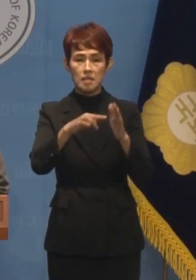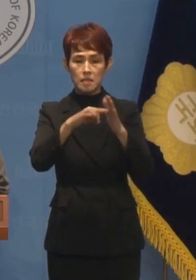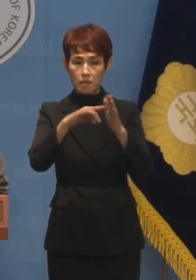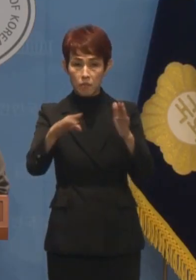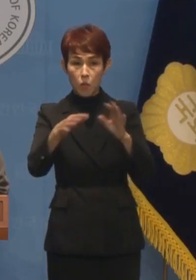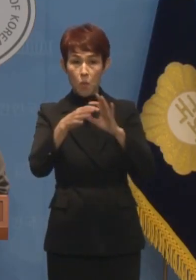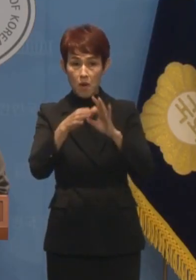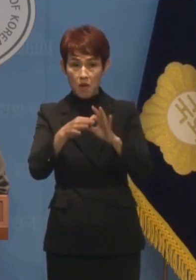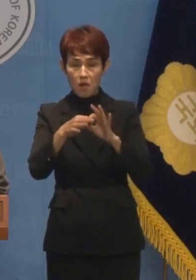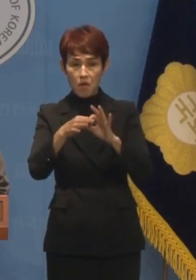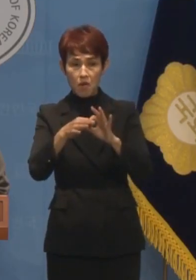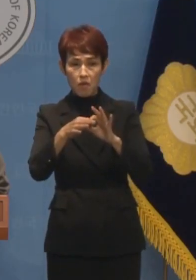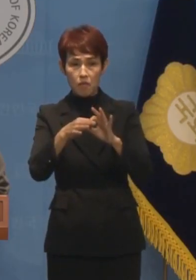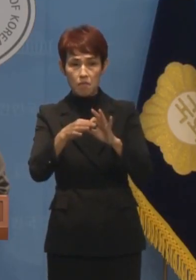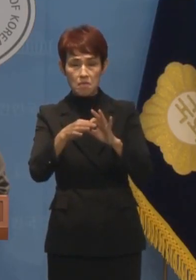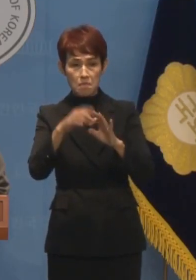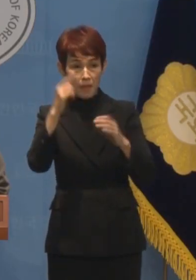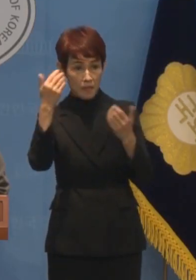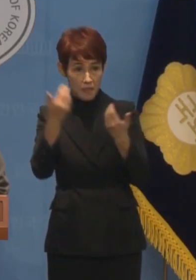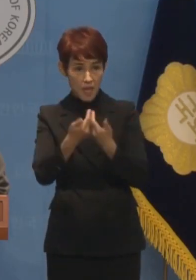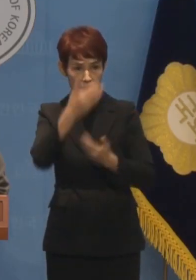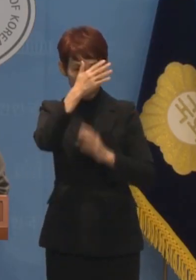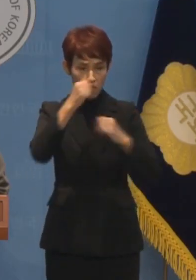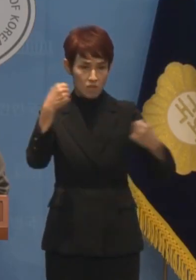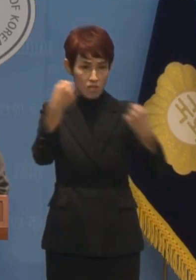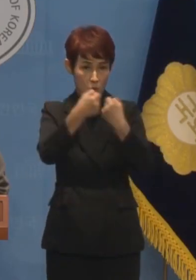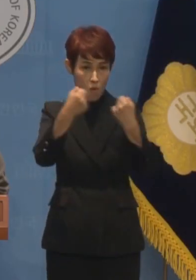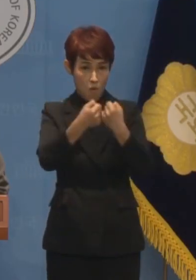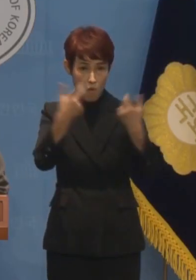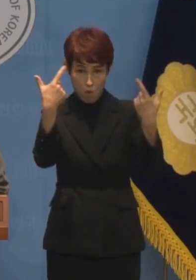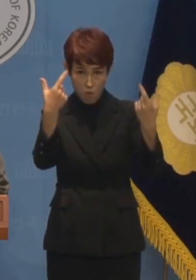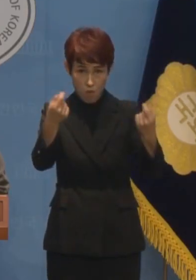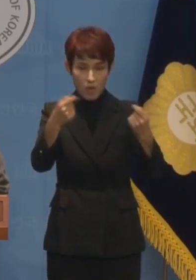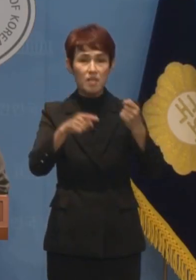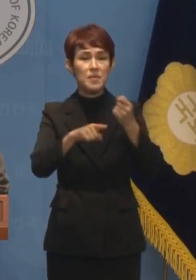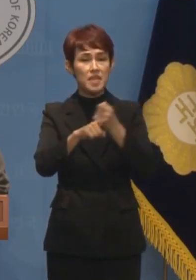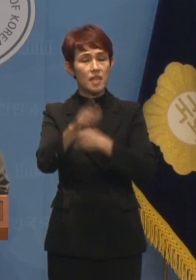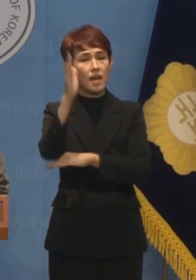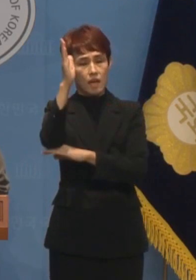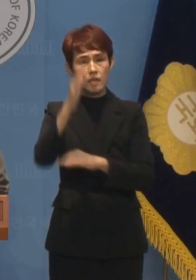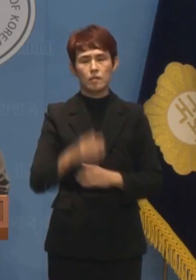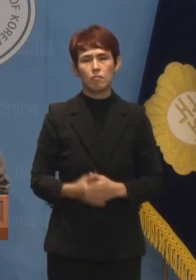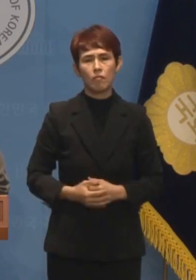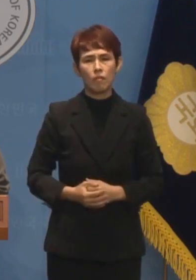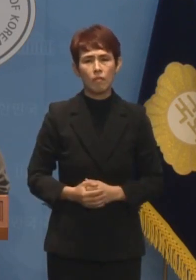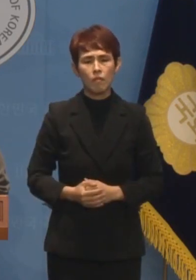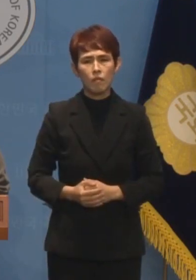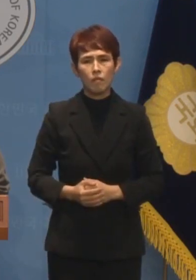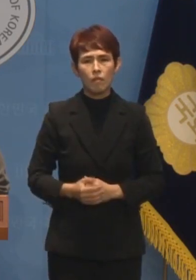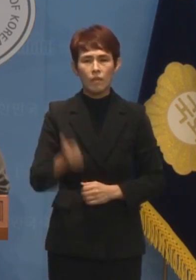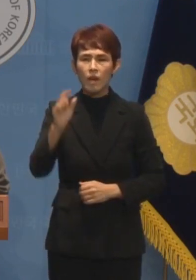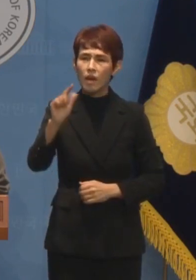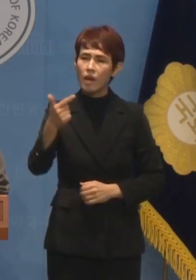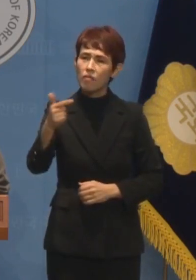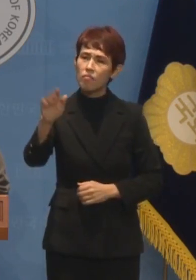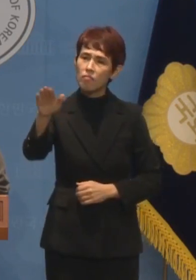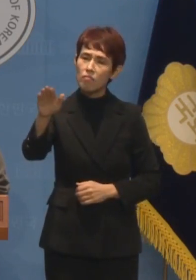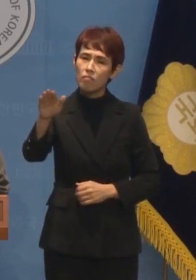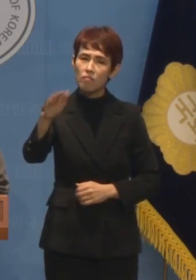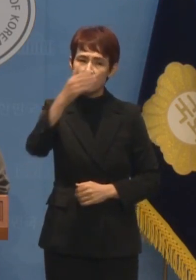싸우겠다는 의미라는 주장까지 내놨습니다. 언제부터 한동훈 대표가